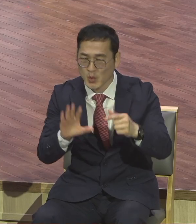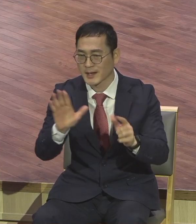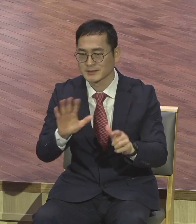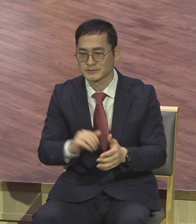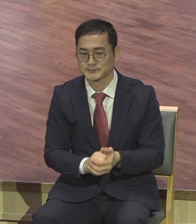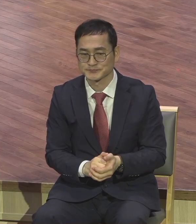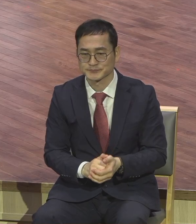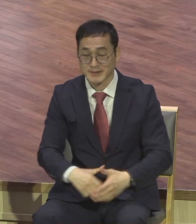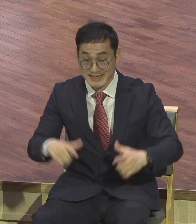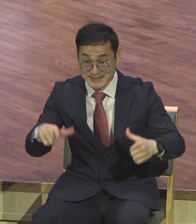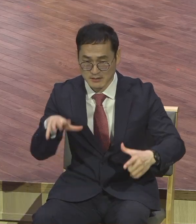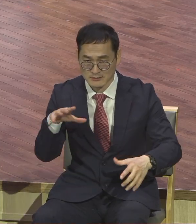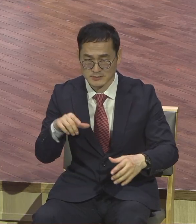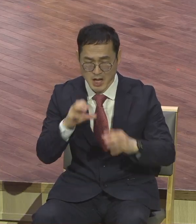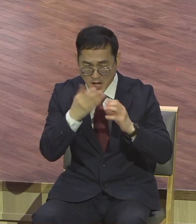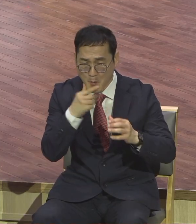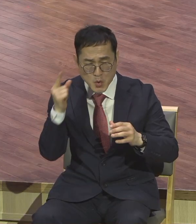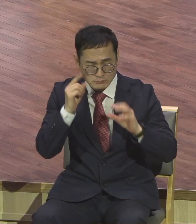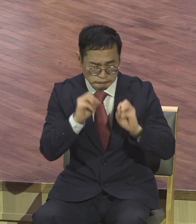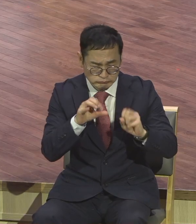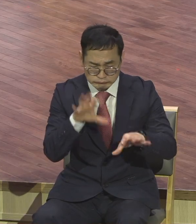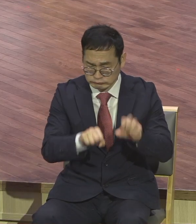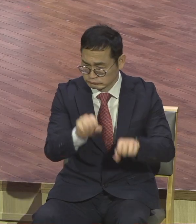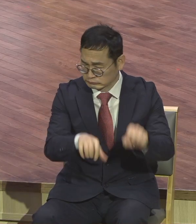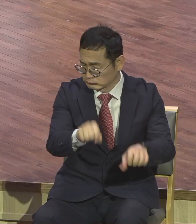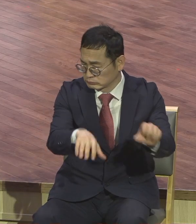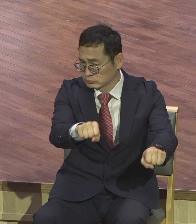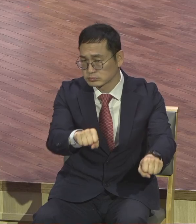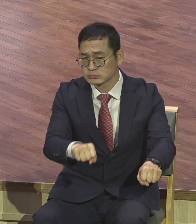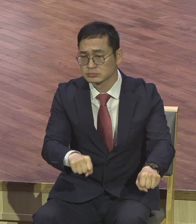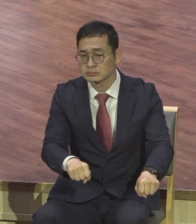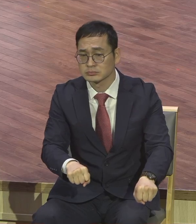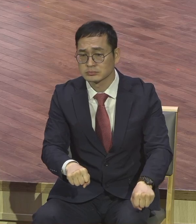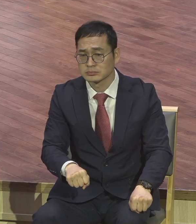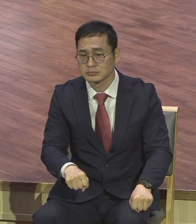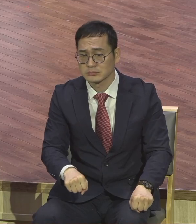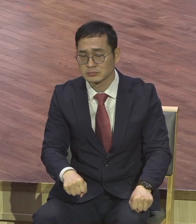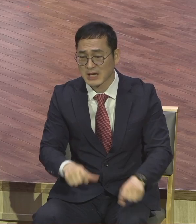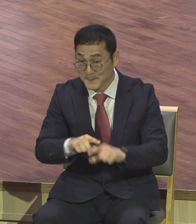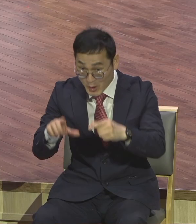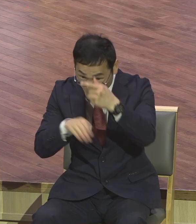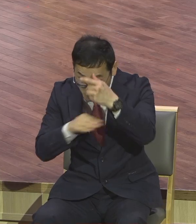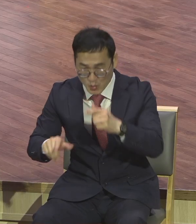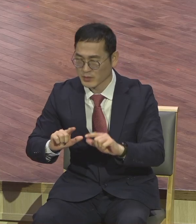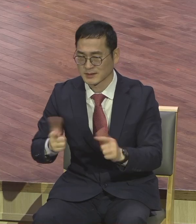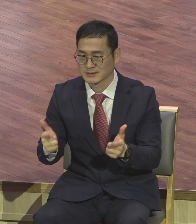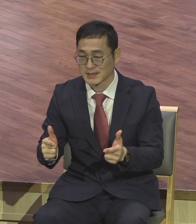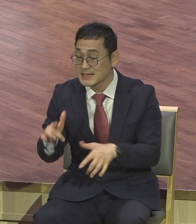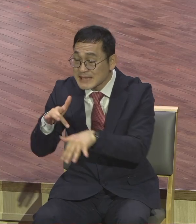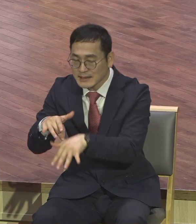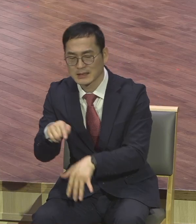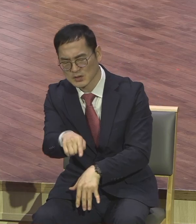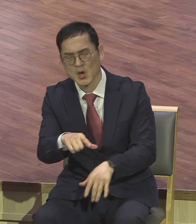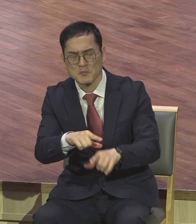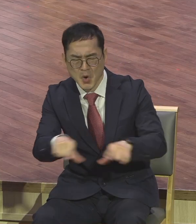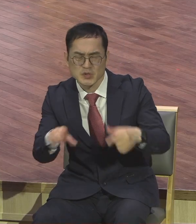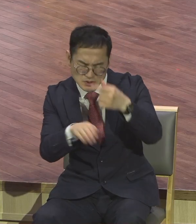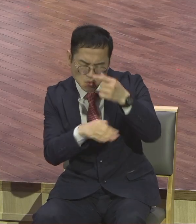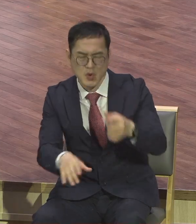제자가 하는 거지. 무슨 평신도 그건 마귀의 속삭임이라니까 마귀가 심어놓은 최악의 지금